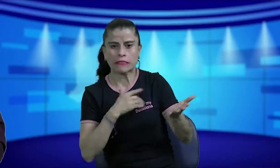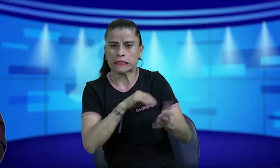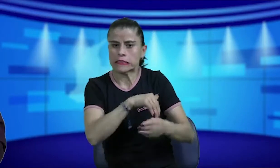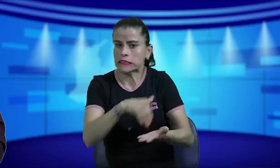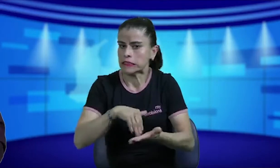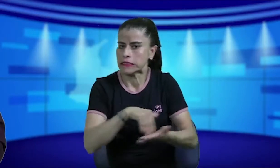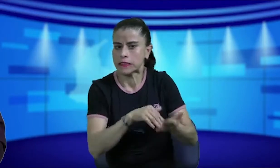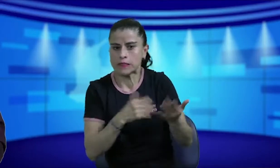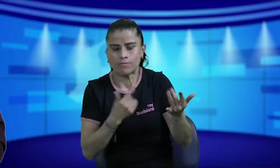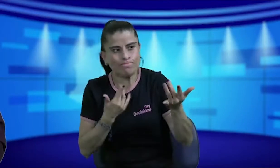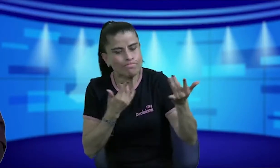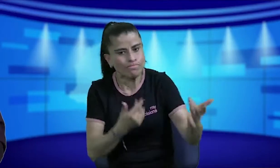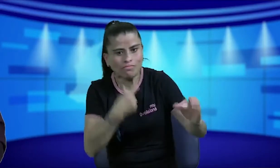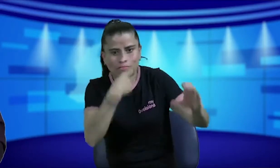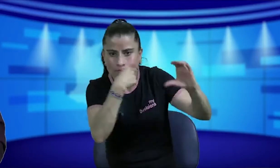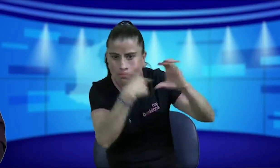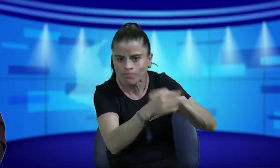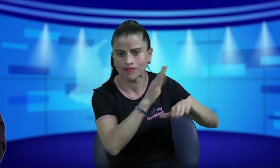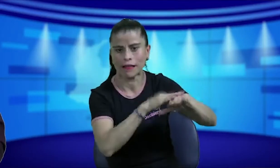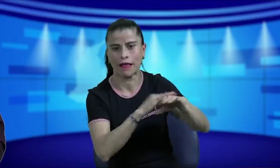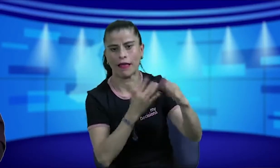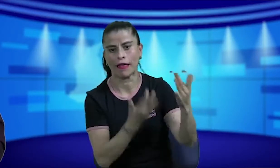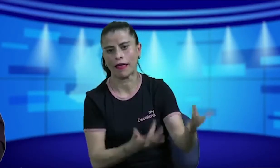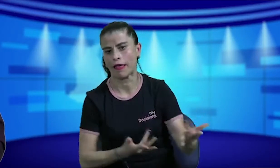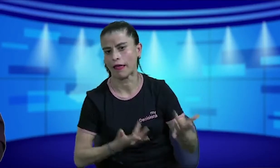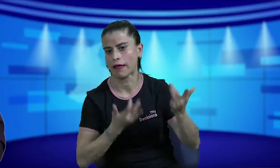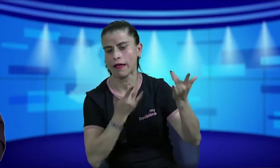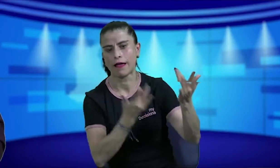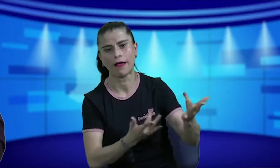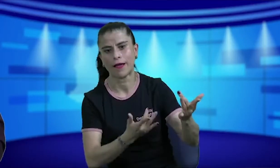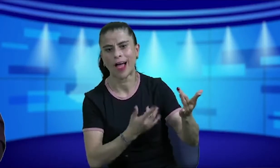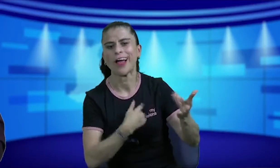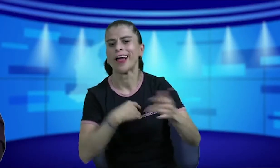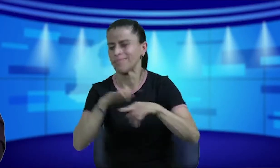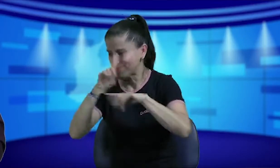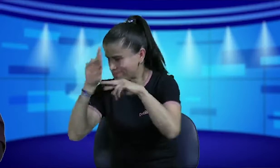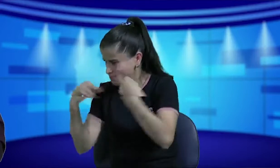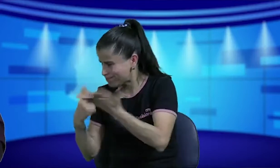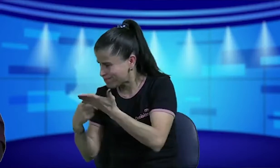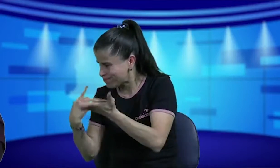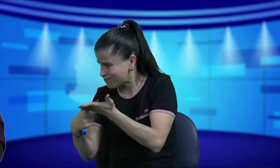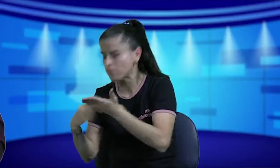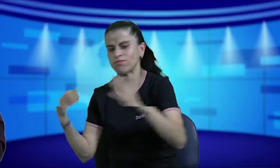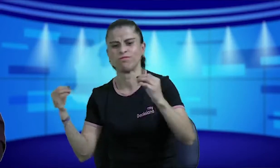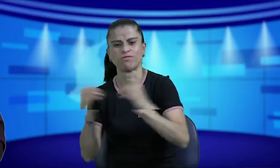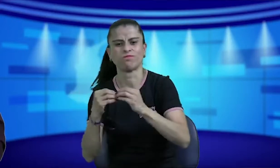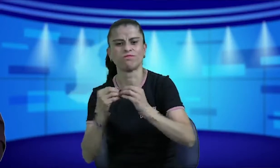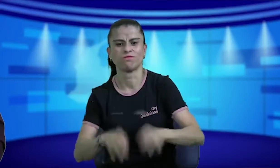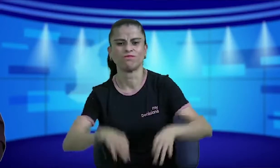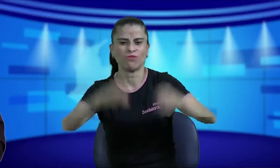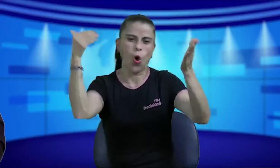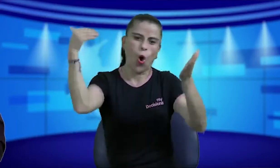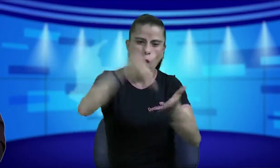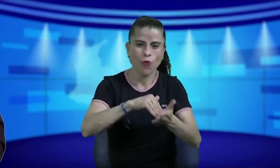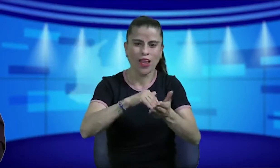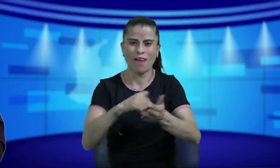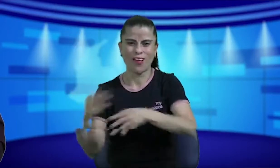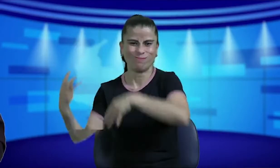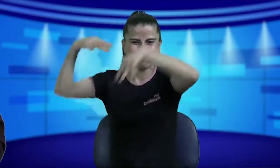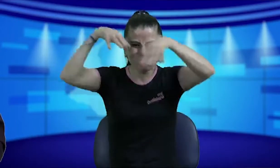más y eso también no estamos en desacuerdo o sea enviamos un correo esperábamos una respuesta entonces sí llegamos a un acuerdo